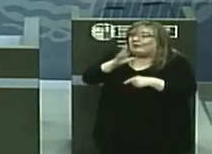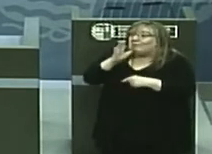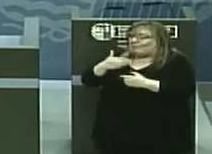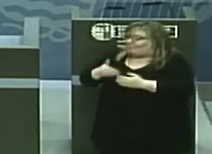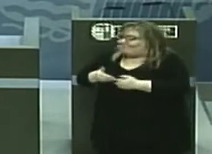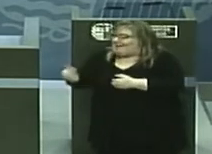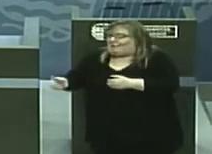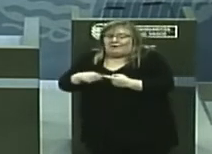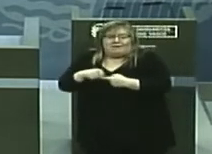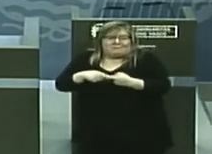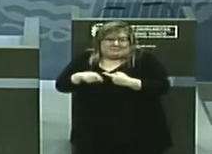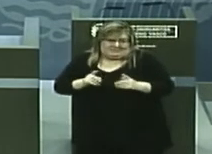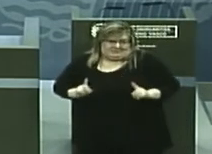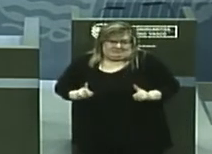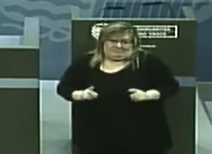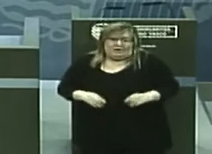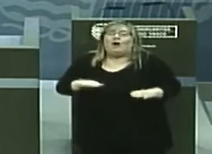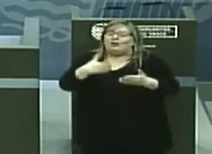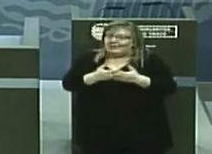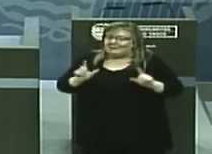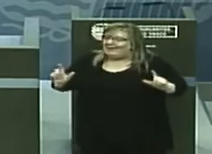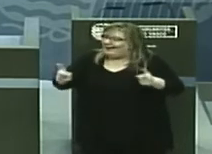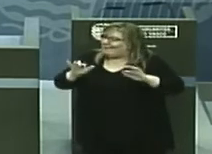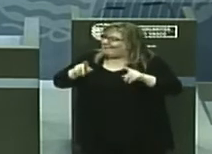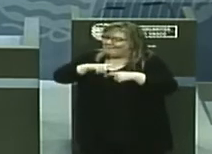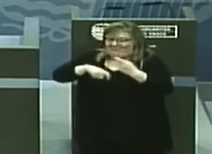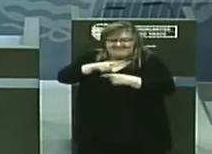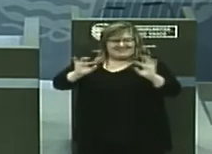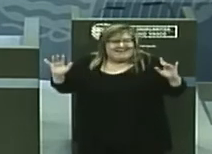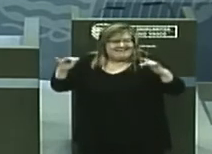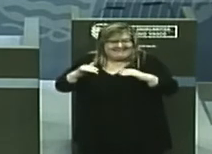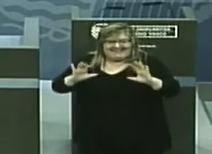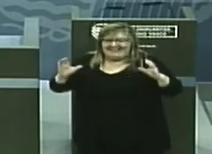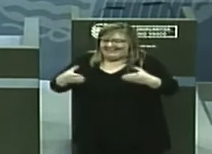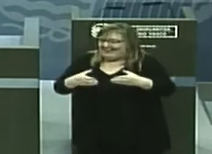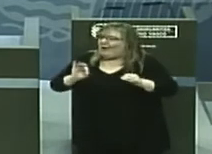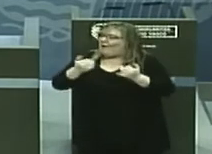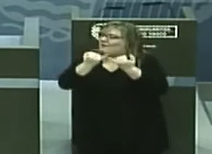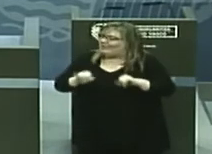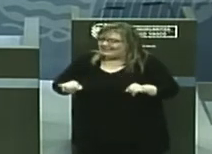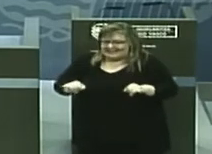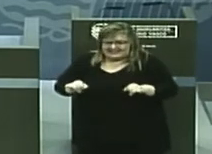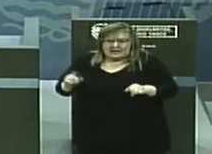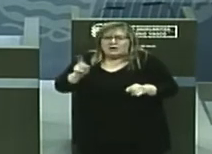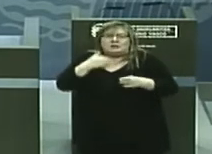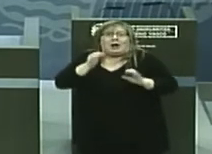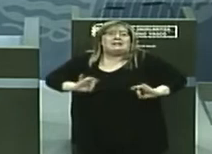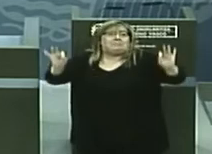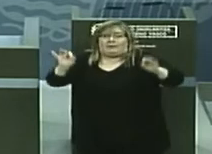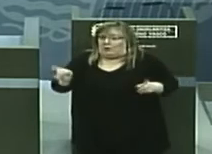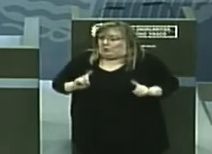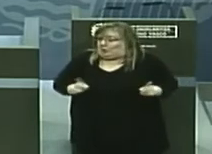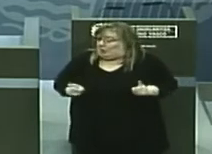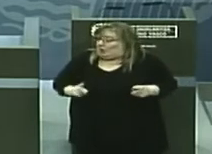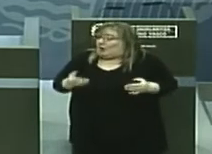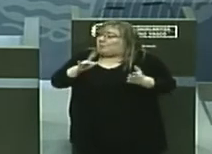familiar, incluso en reuniones familiares de fiestas que tampoco eran nada excepcional, sino lo que